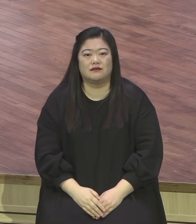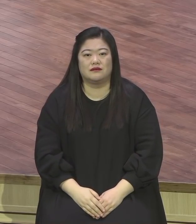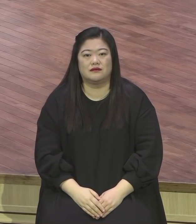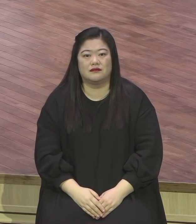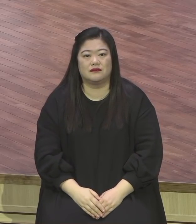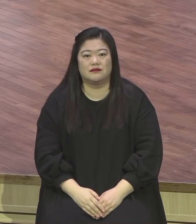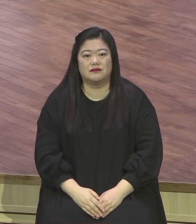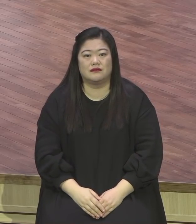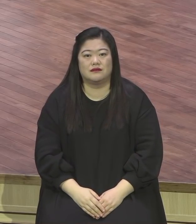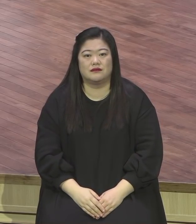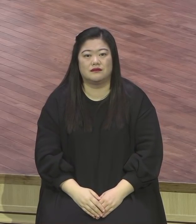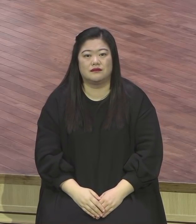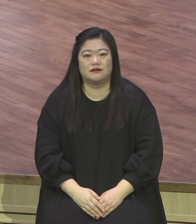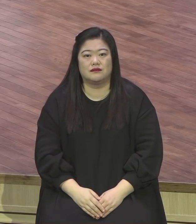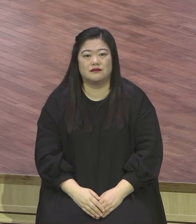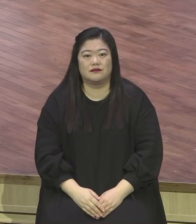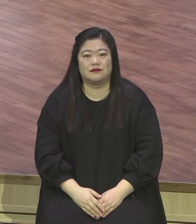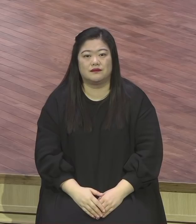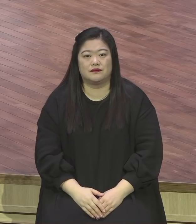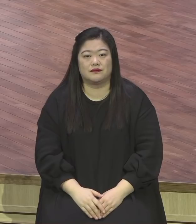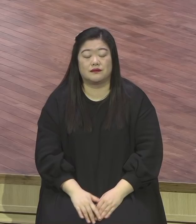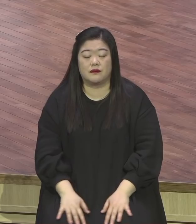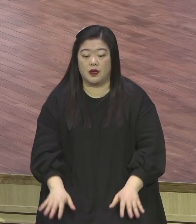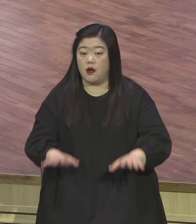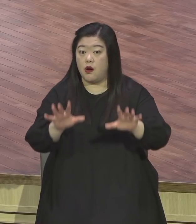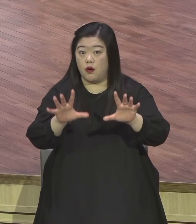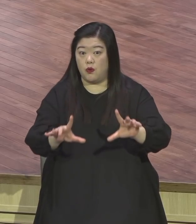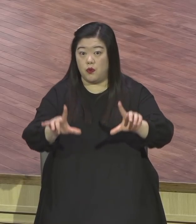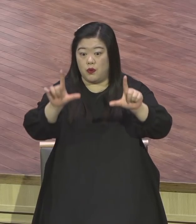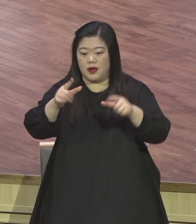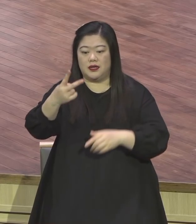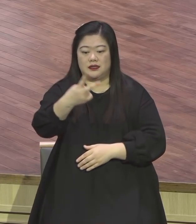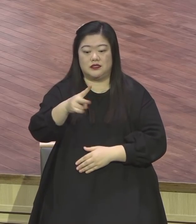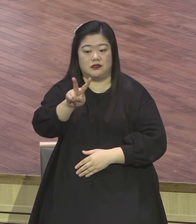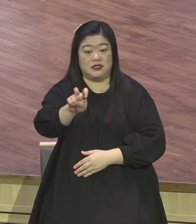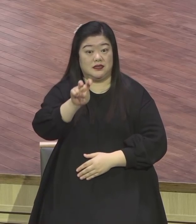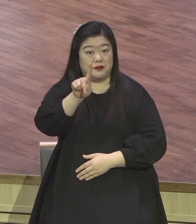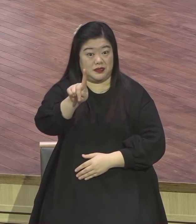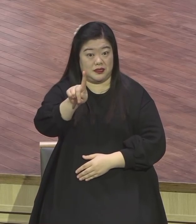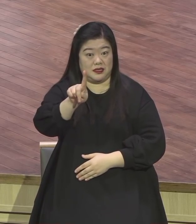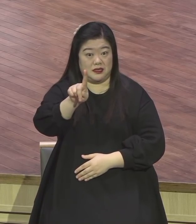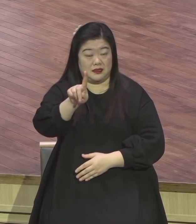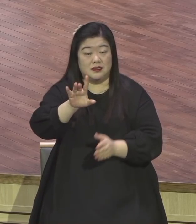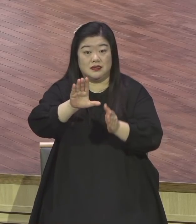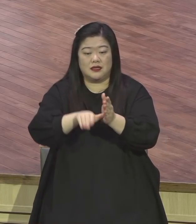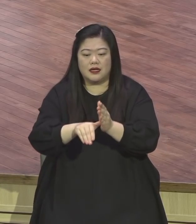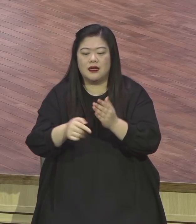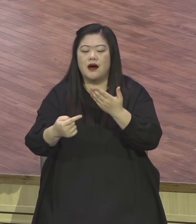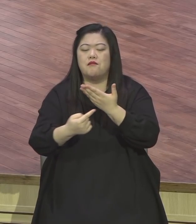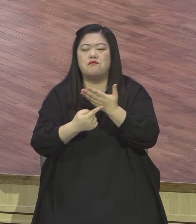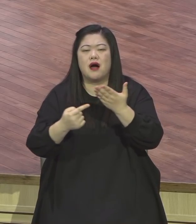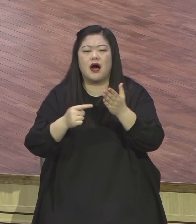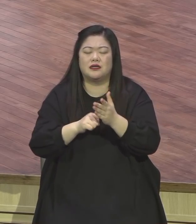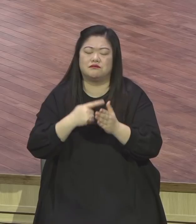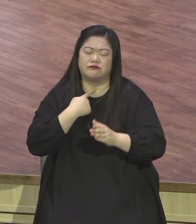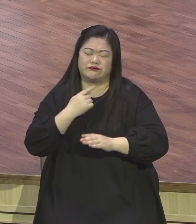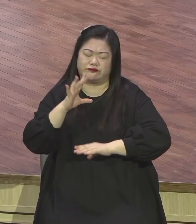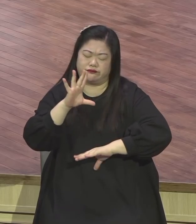그래서 올해는 여러분들이 하나님 내 신명이 가난하게 하여 주옵소서 신명이